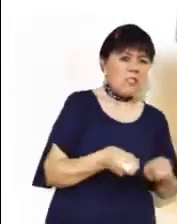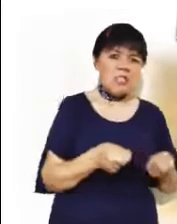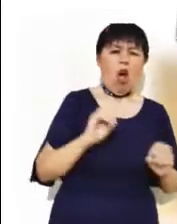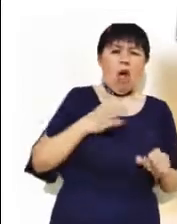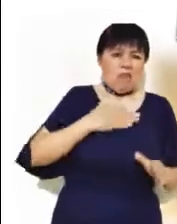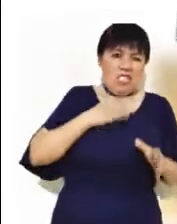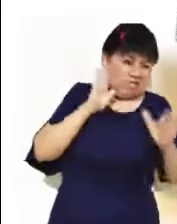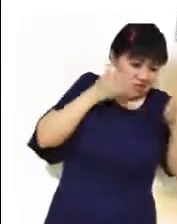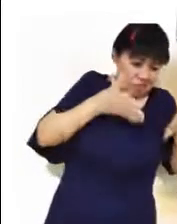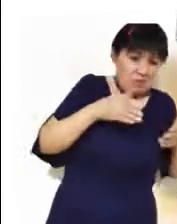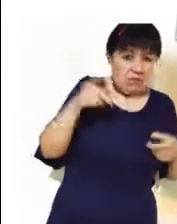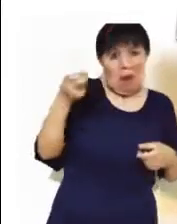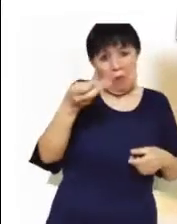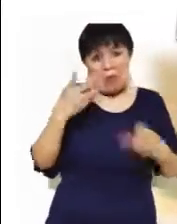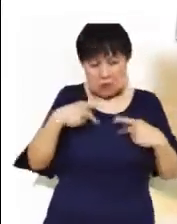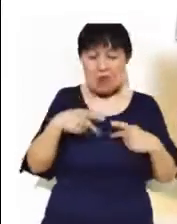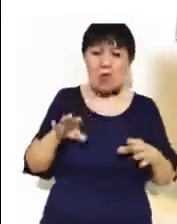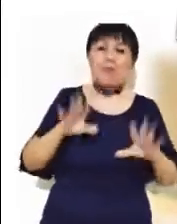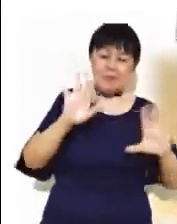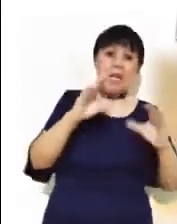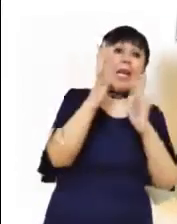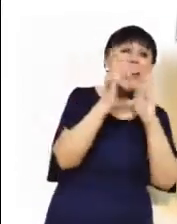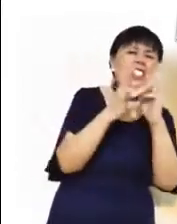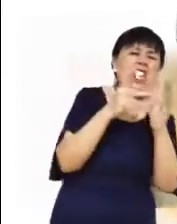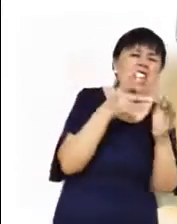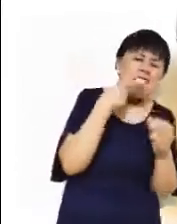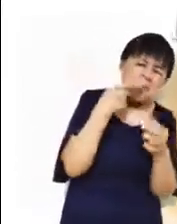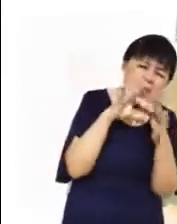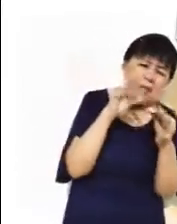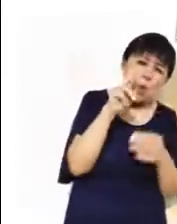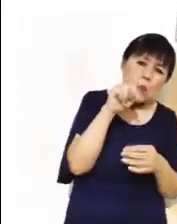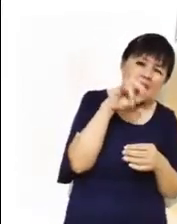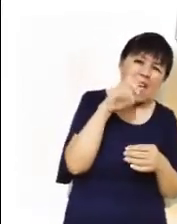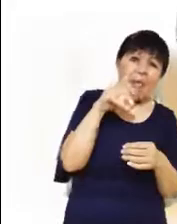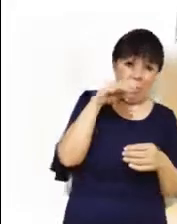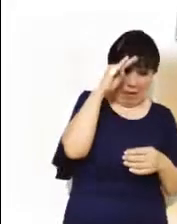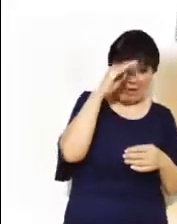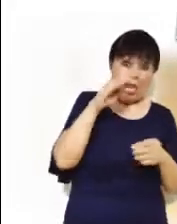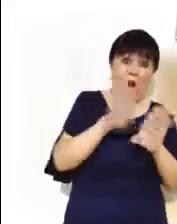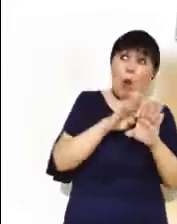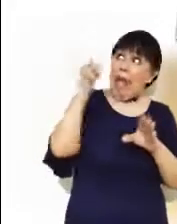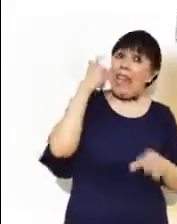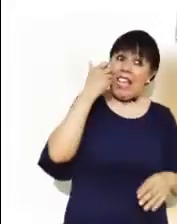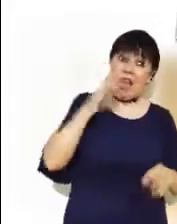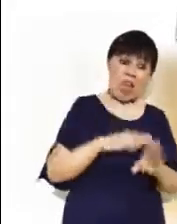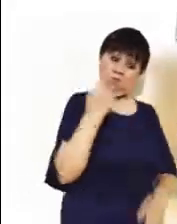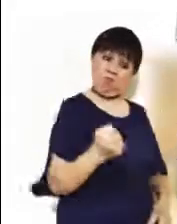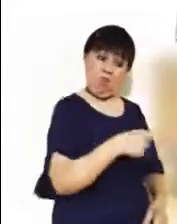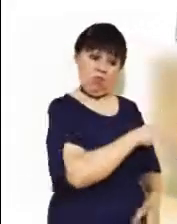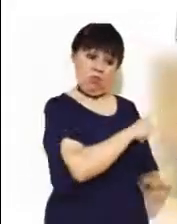objetivos personales. Cuando Cristo habla de unidad, no pretende imponer uniformidad.